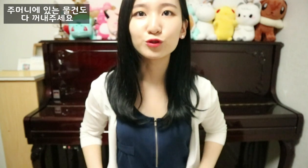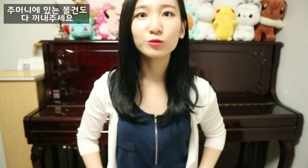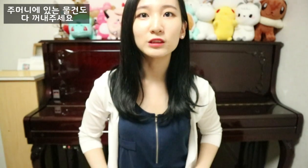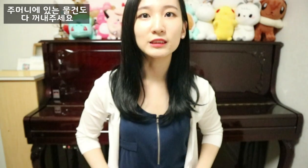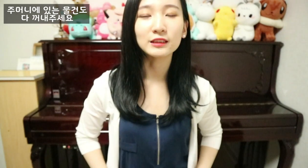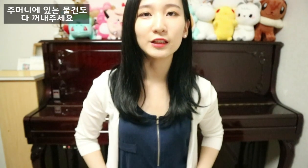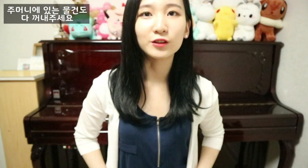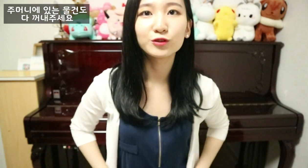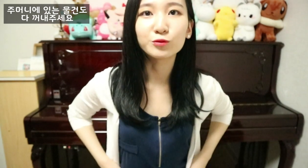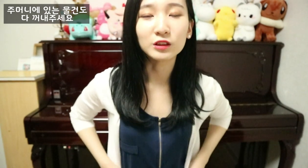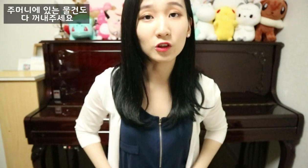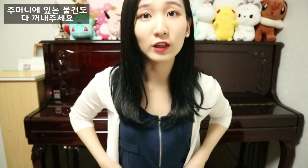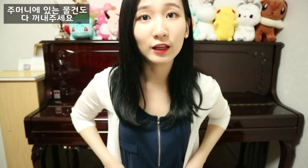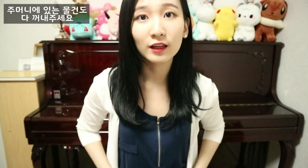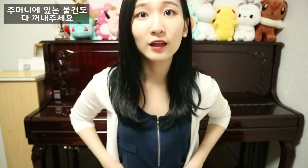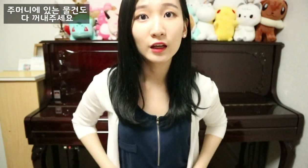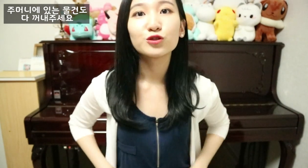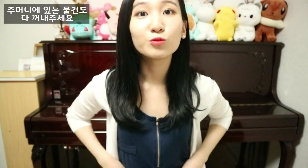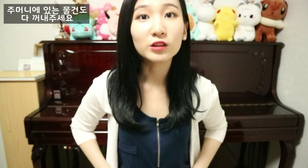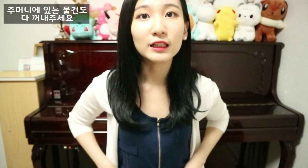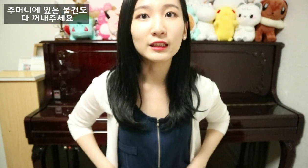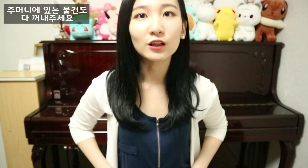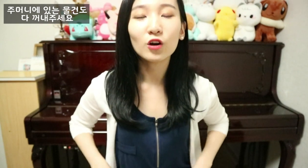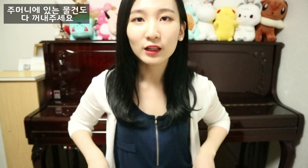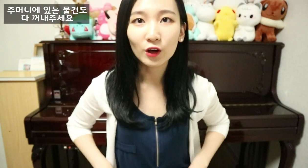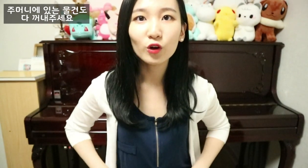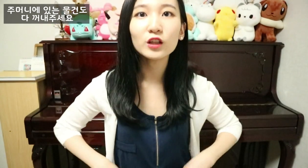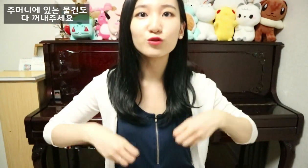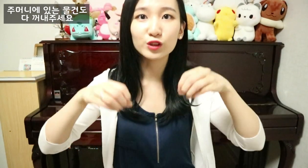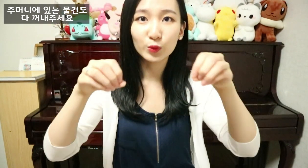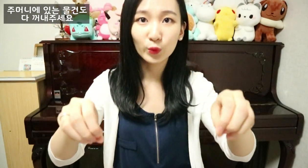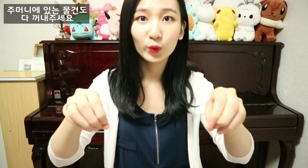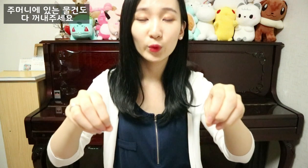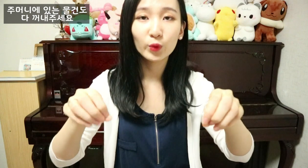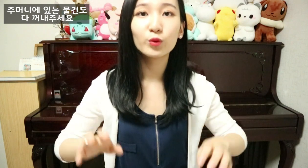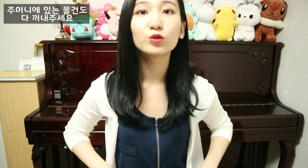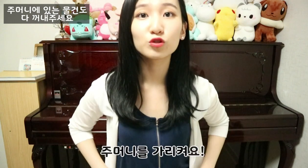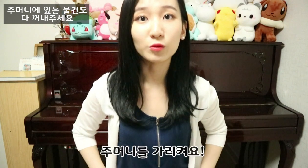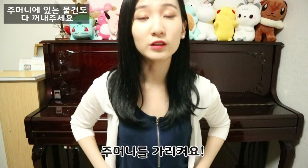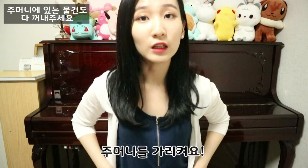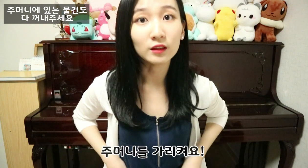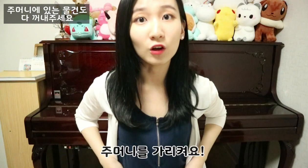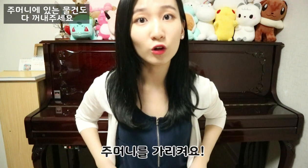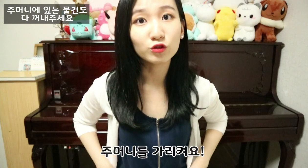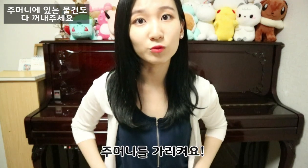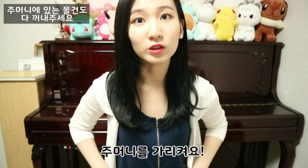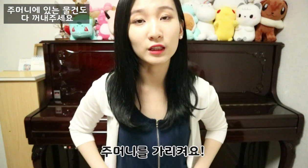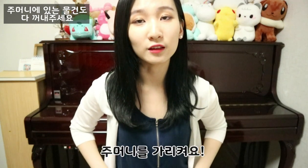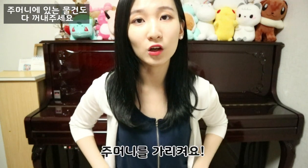주머니 있잖아요. 주머니를 이렇게 주머니에 있는 거 다 꺼내주시고 주머니에 있는 거 주머니에 있는